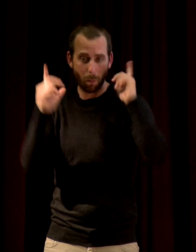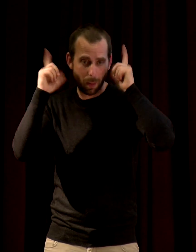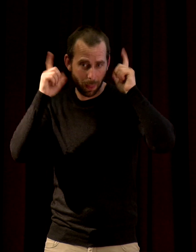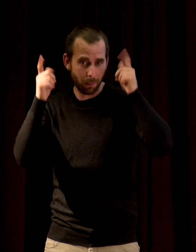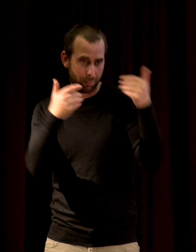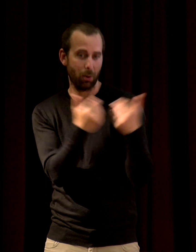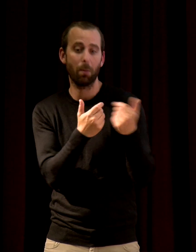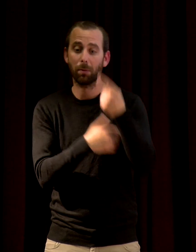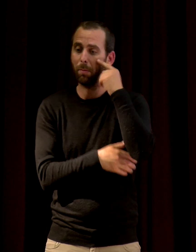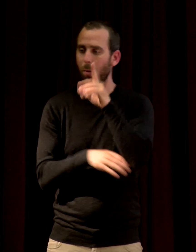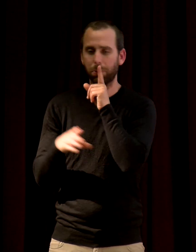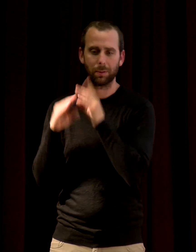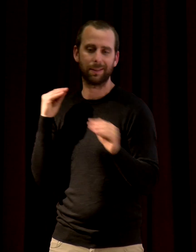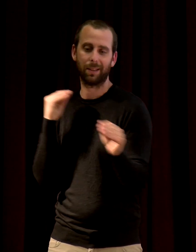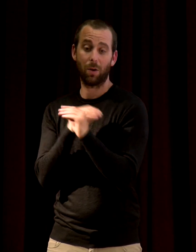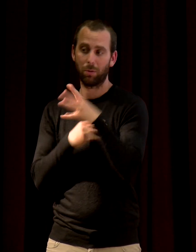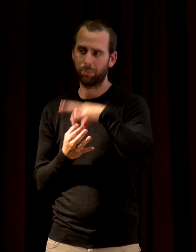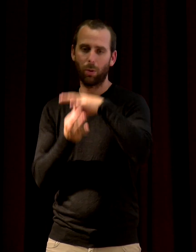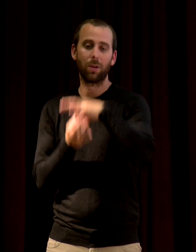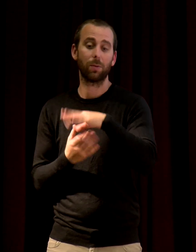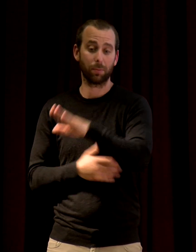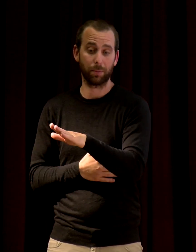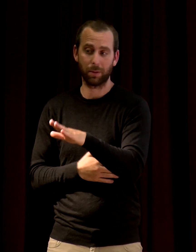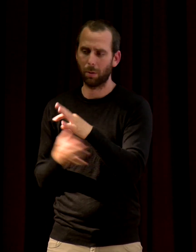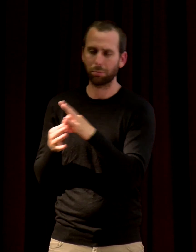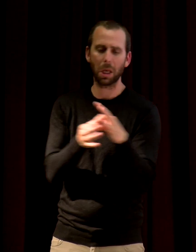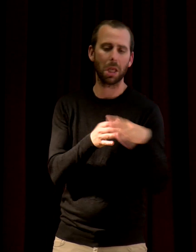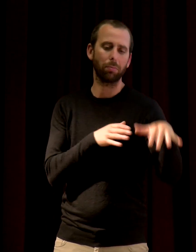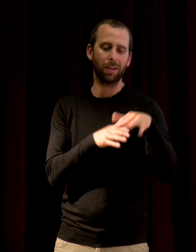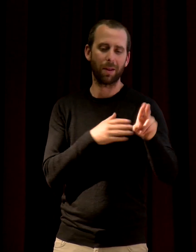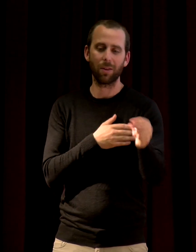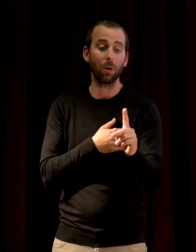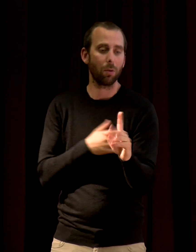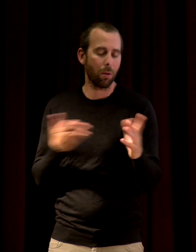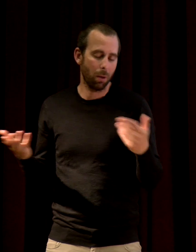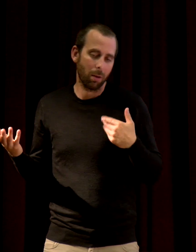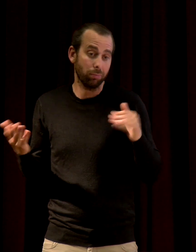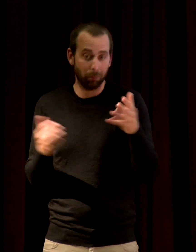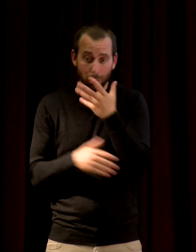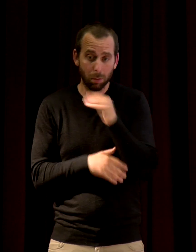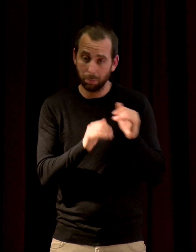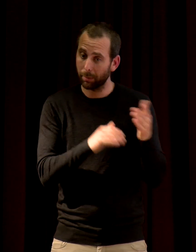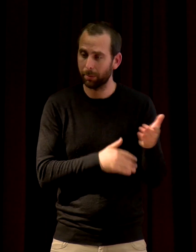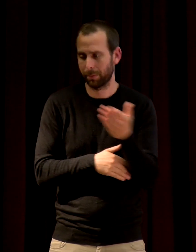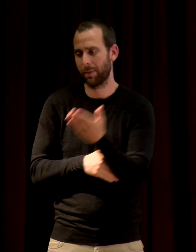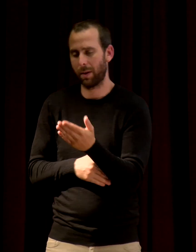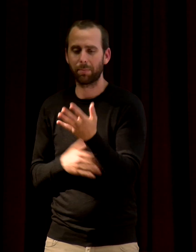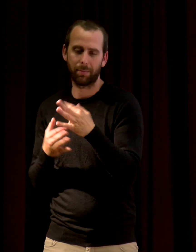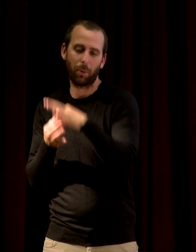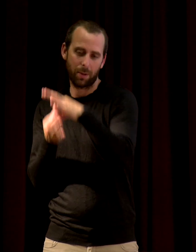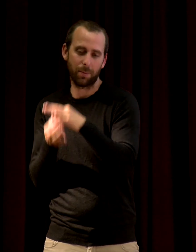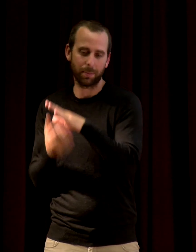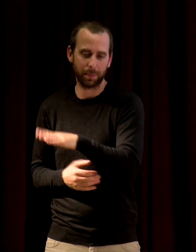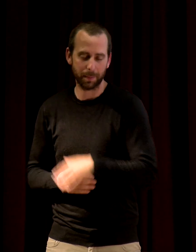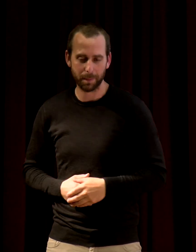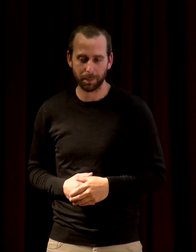lié à l'espace naturel, qui est très beau pourtant. Non, il n'y a pas. Alors, dans différentes structures réserve-parques, il y a